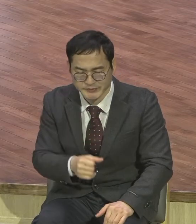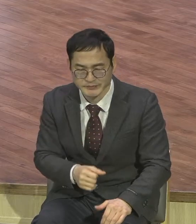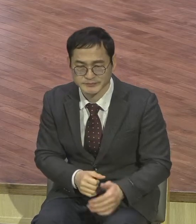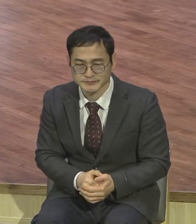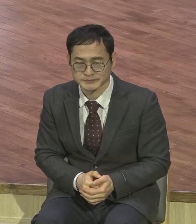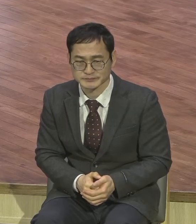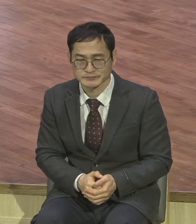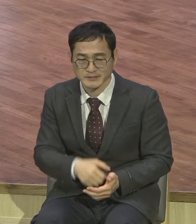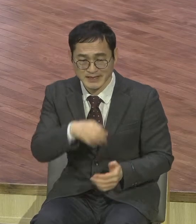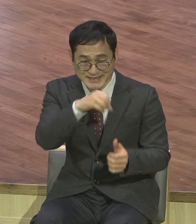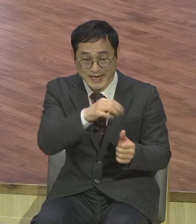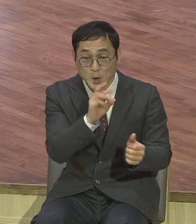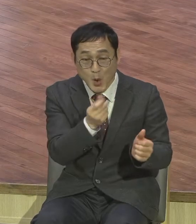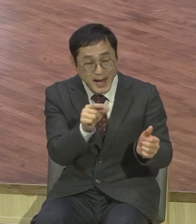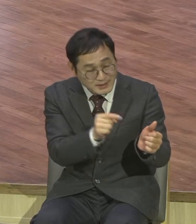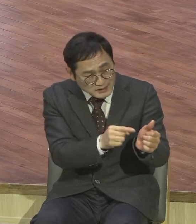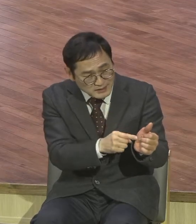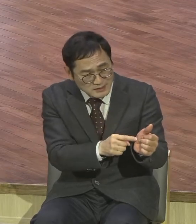실족하면 복이 없어